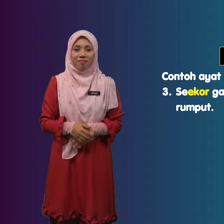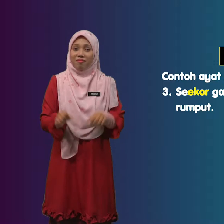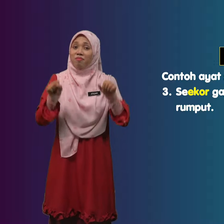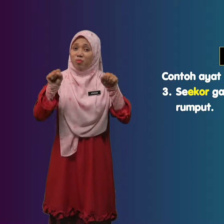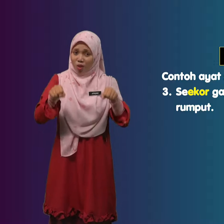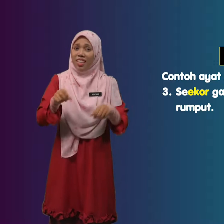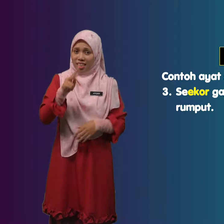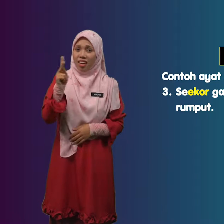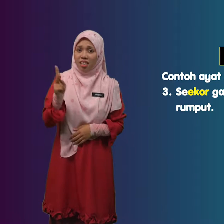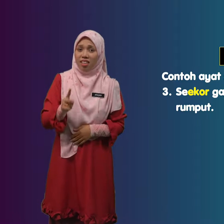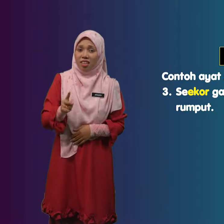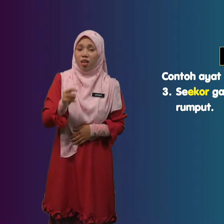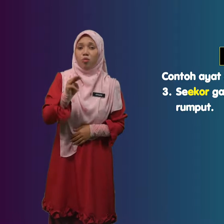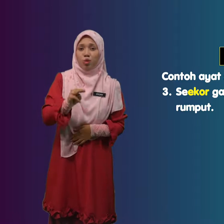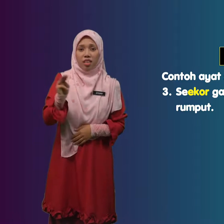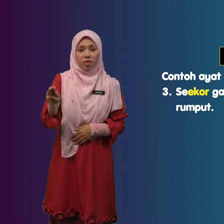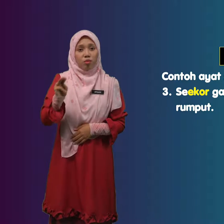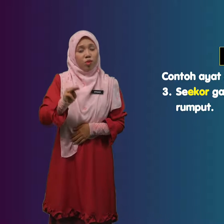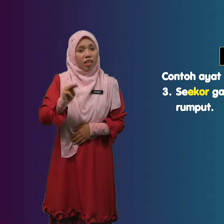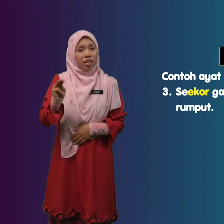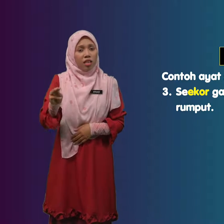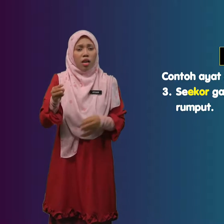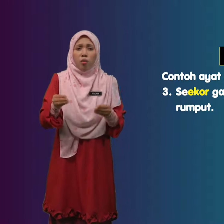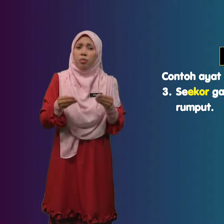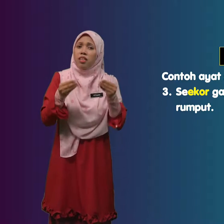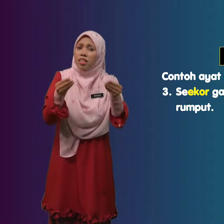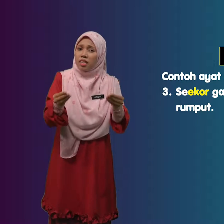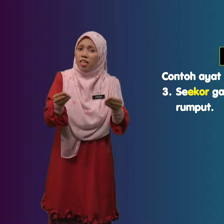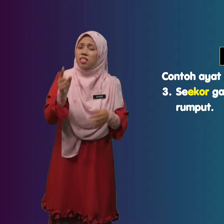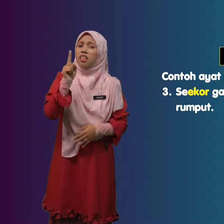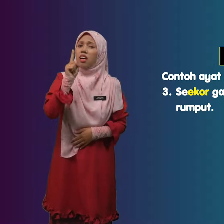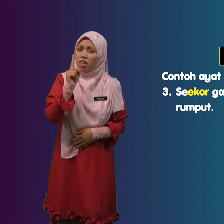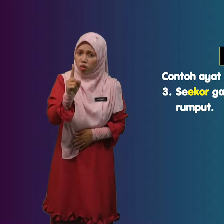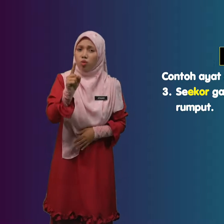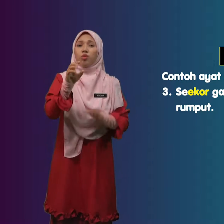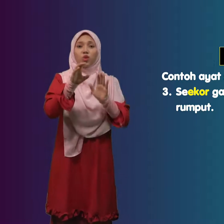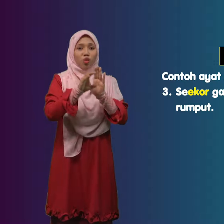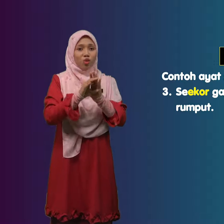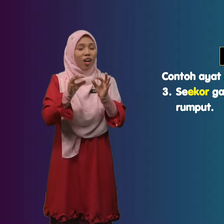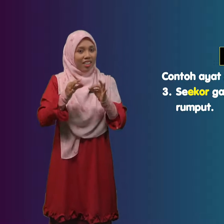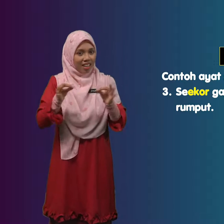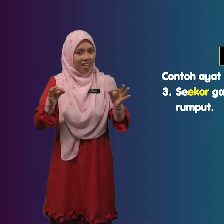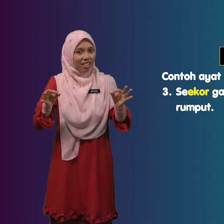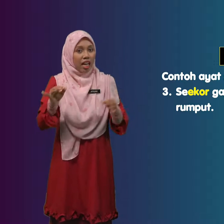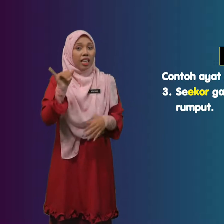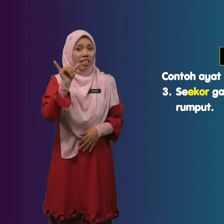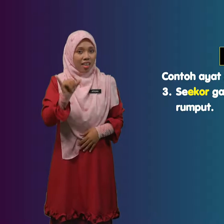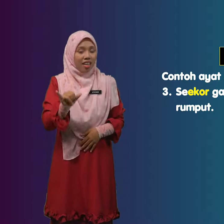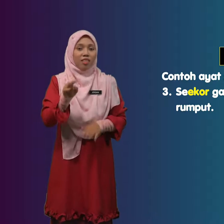Bolehkah Murid-murid Beri Satu Contoh Ayat Yang